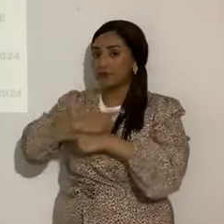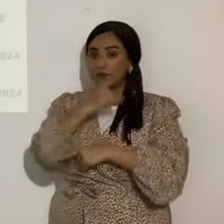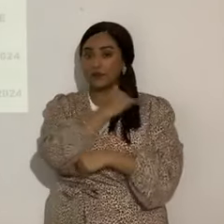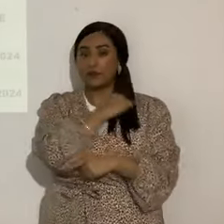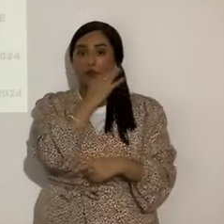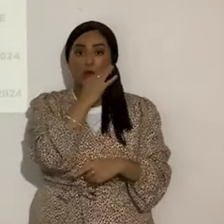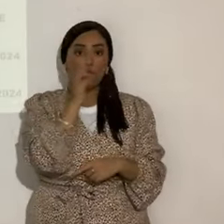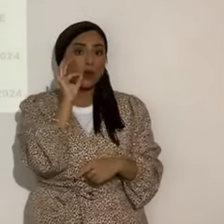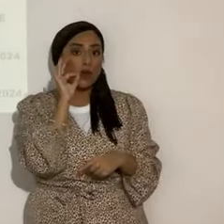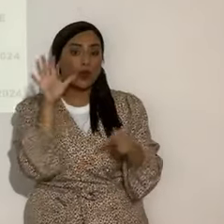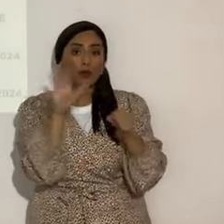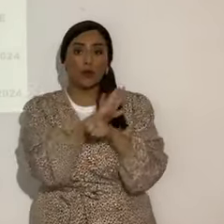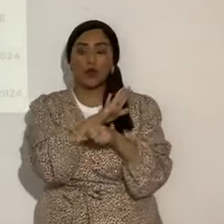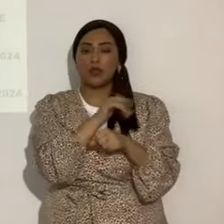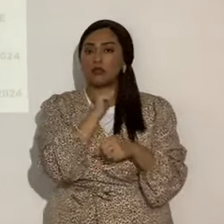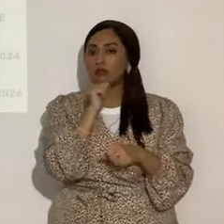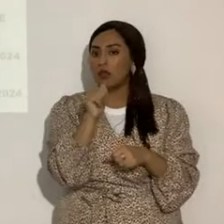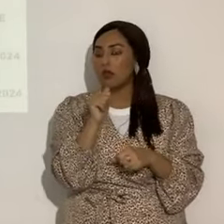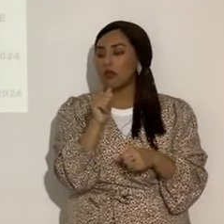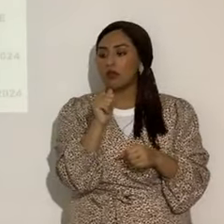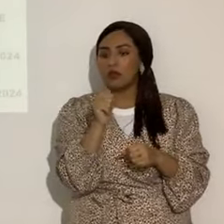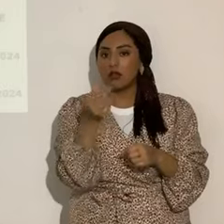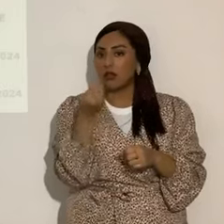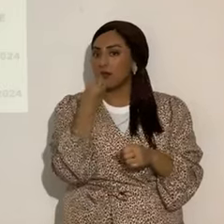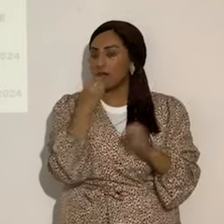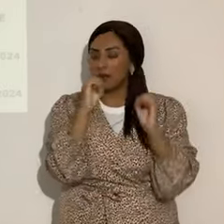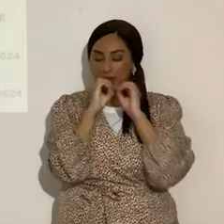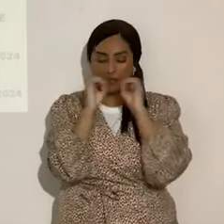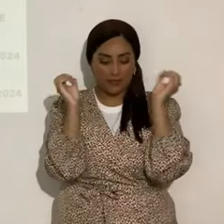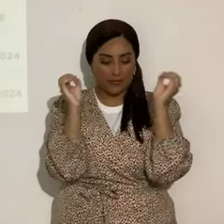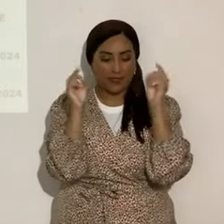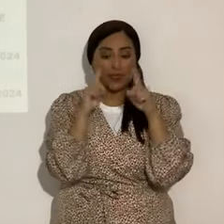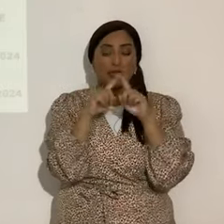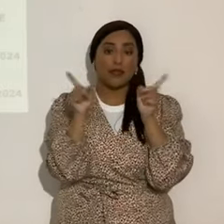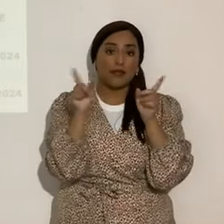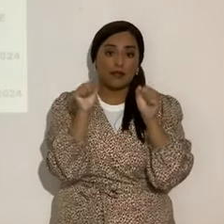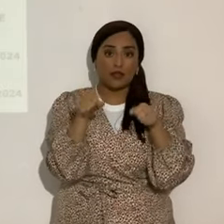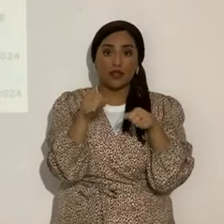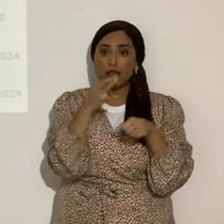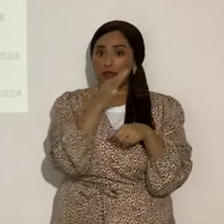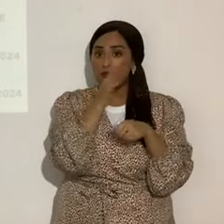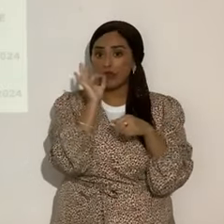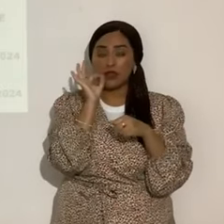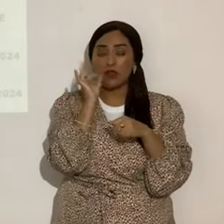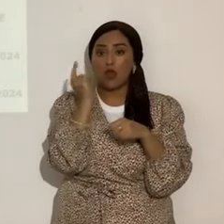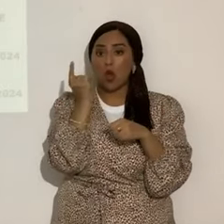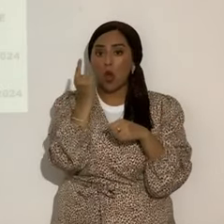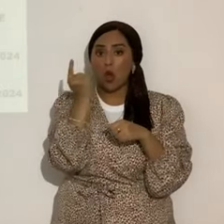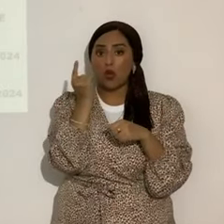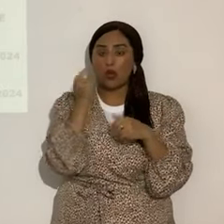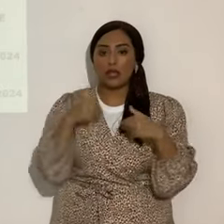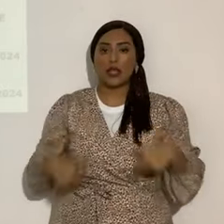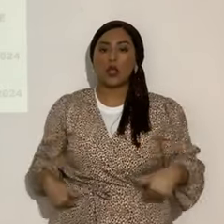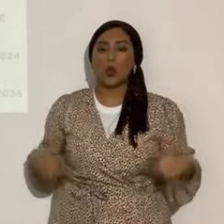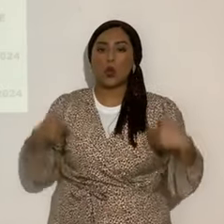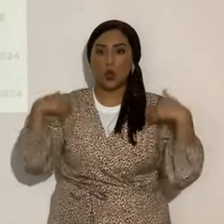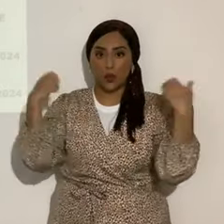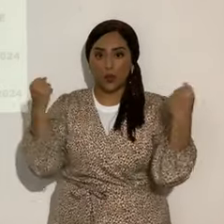totalmente, no comemos, pero pueden ayunar solamente los sanos. Las